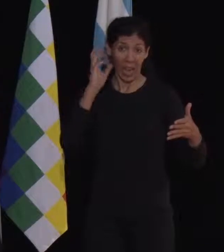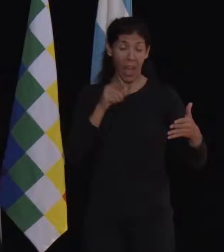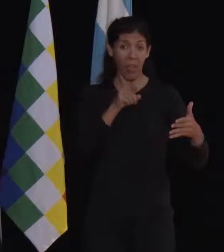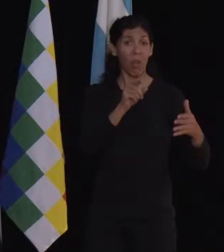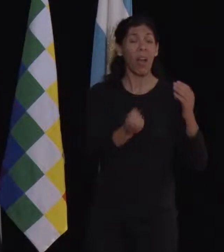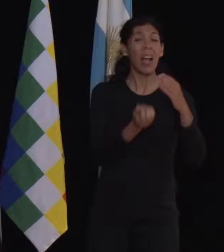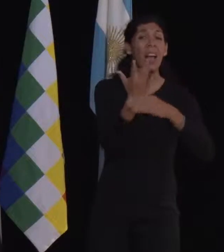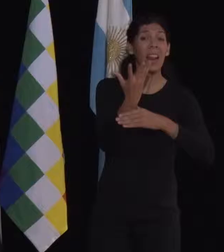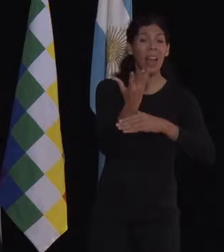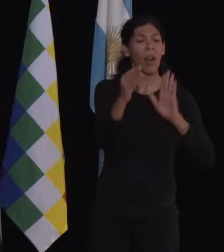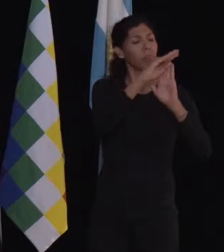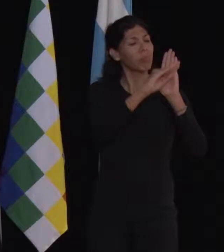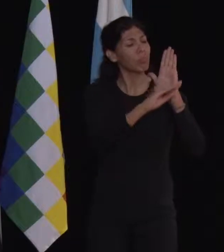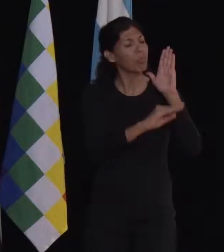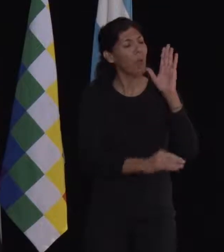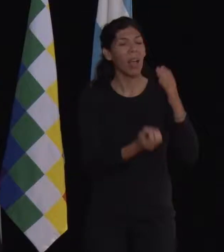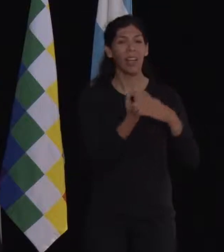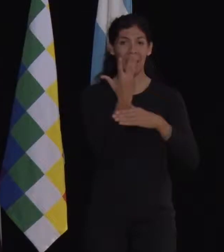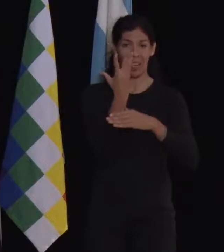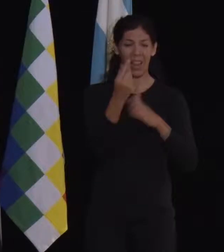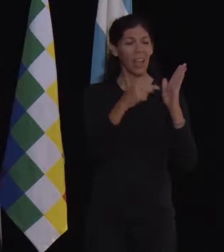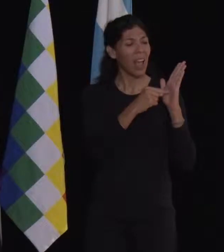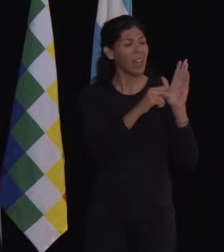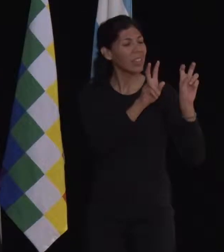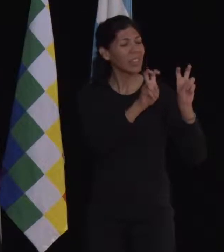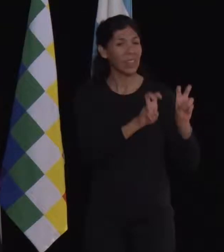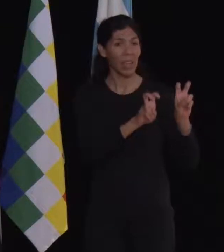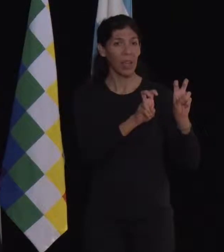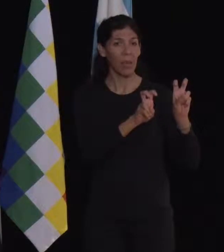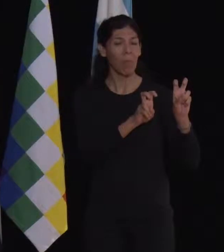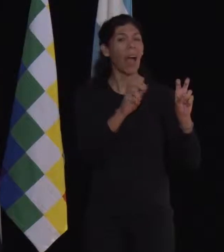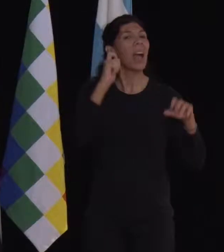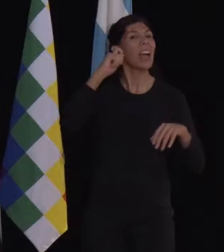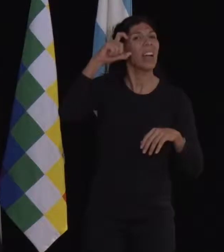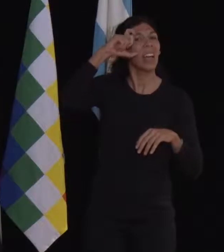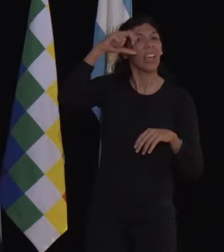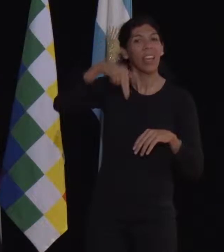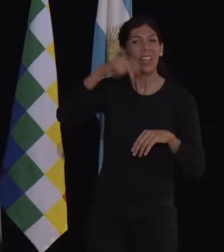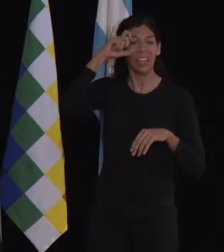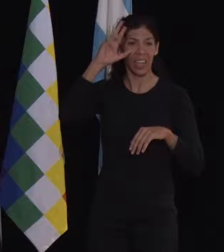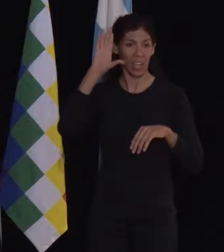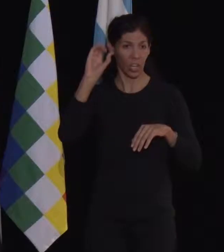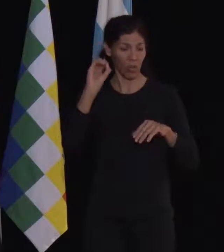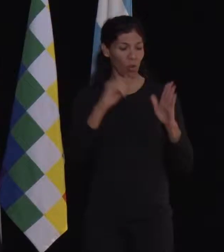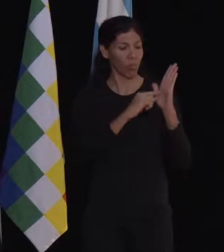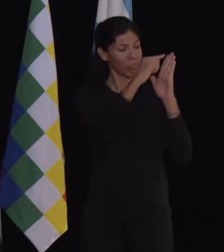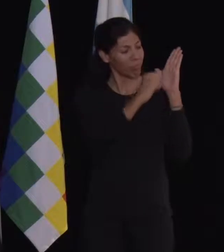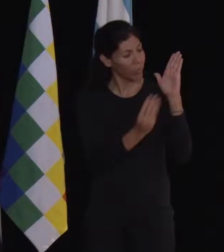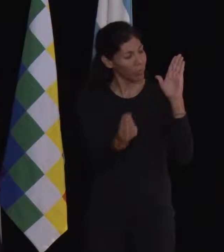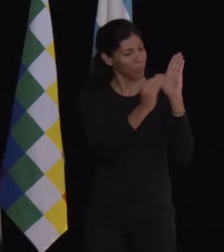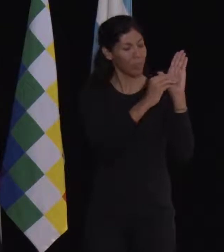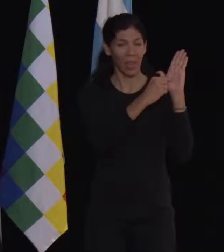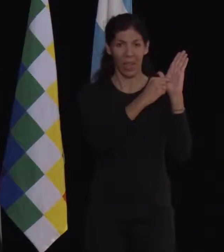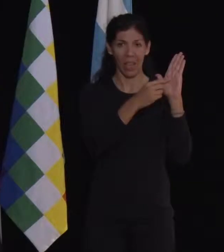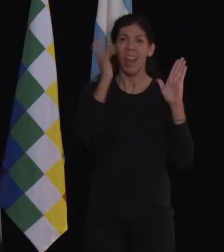una agenda en donde se incluyera la temática de género. Cuestiones que, como la radio es